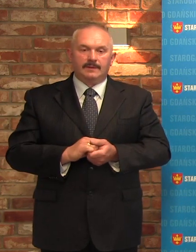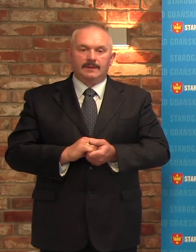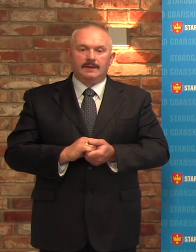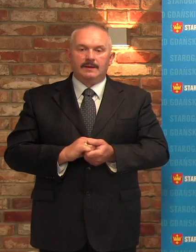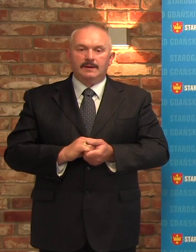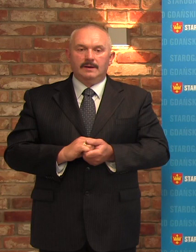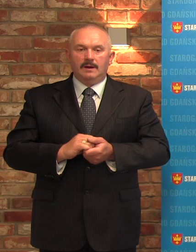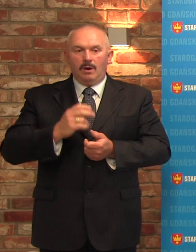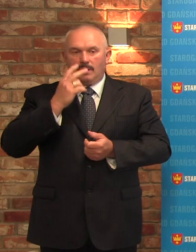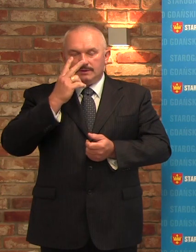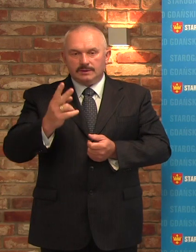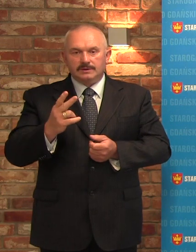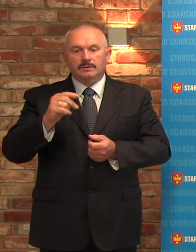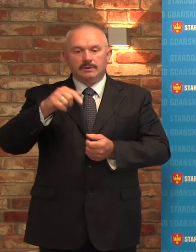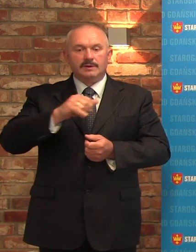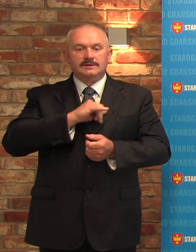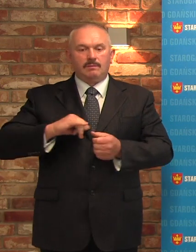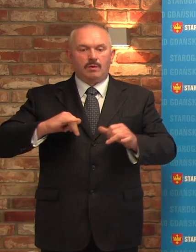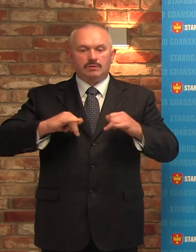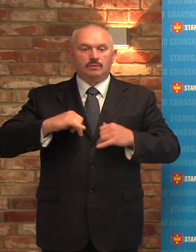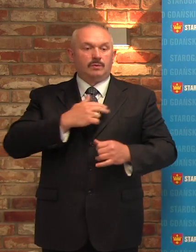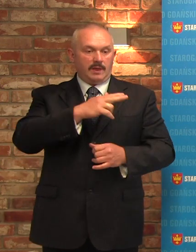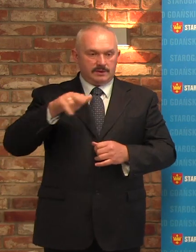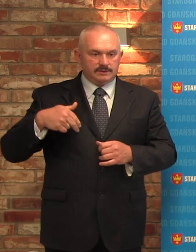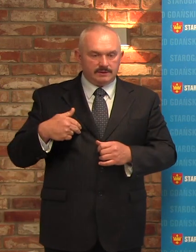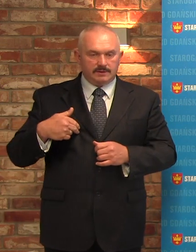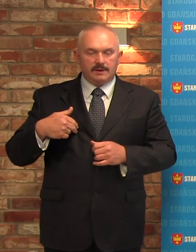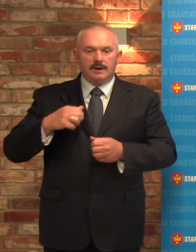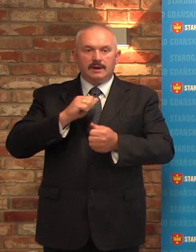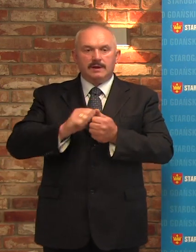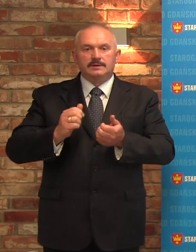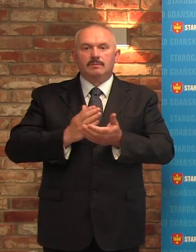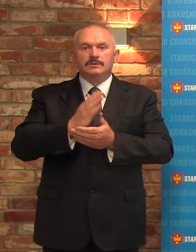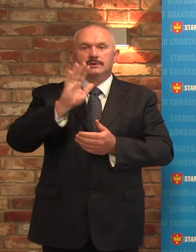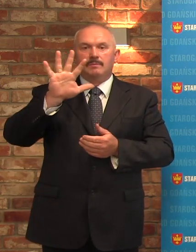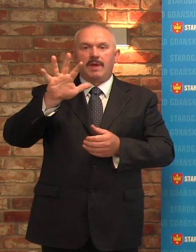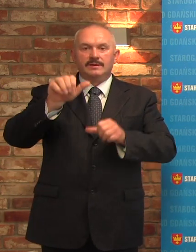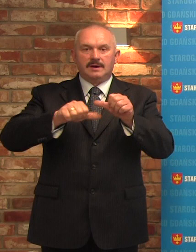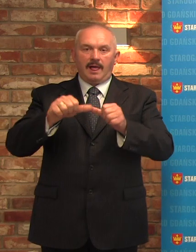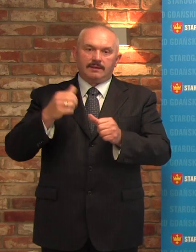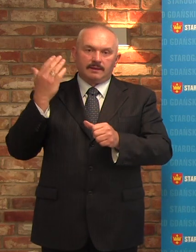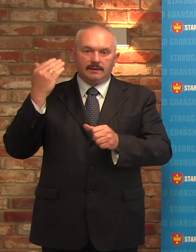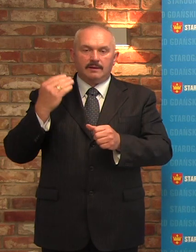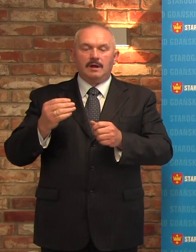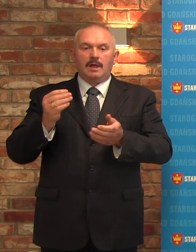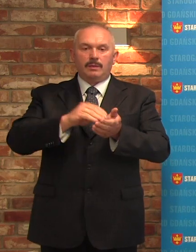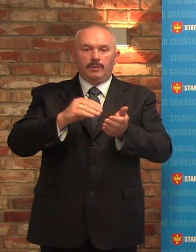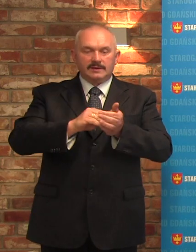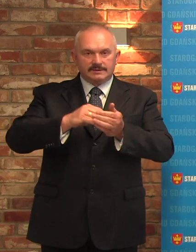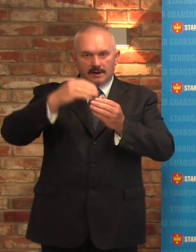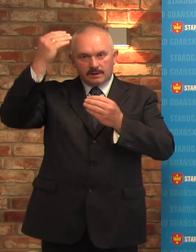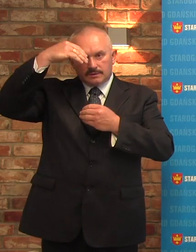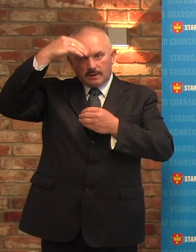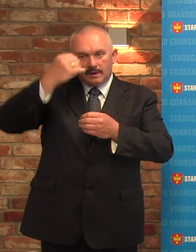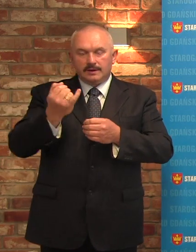największym grzechem naszego samorządu jest to, że w przeciągu 5 milionych lat dotacja na szkolenie dzieci i